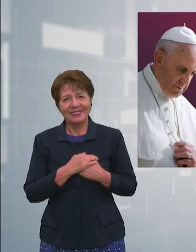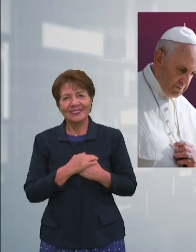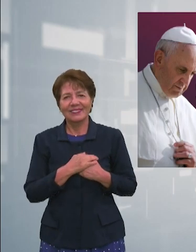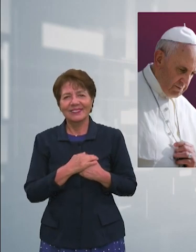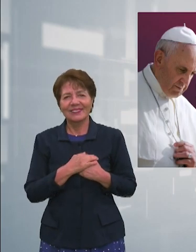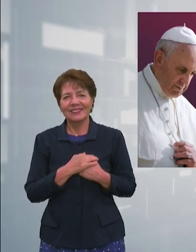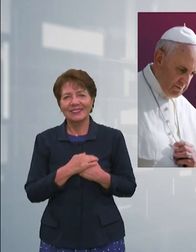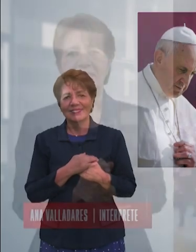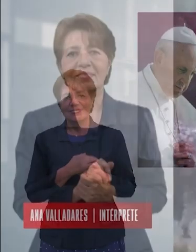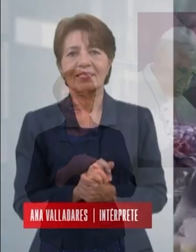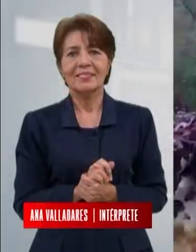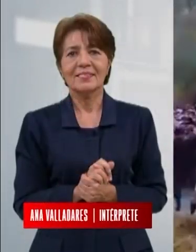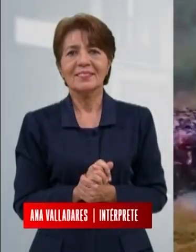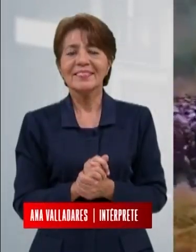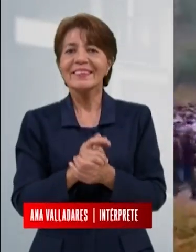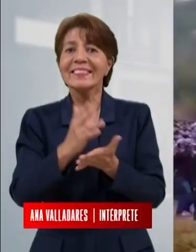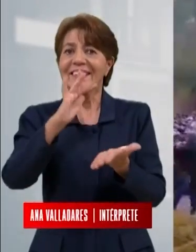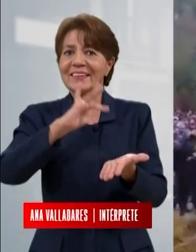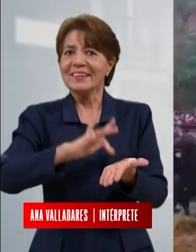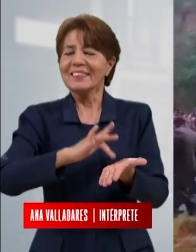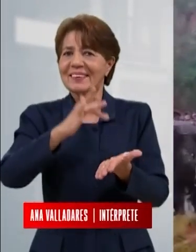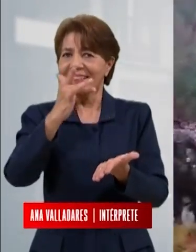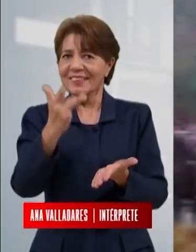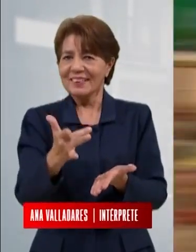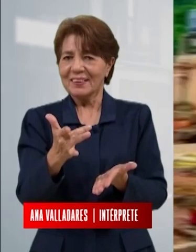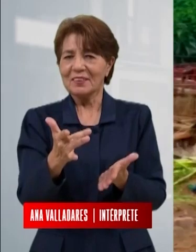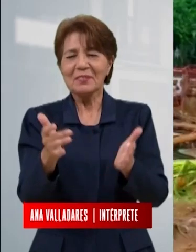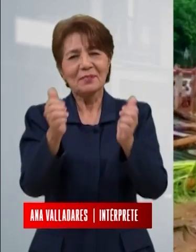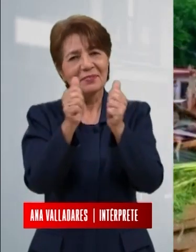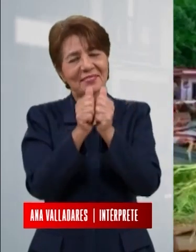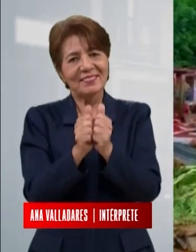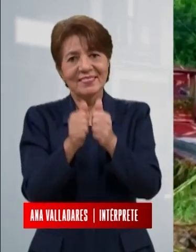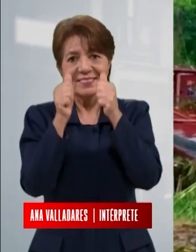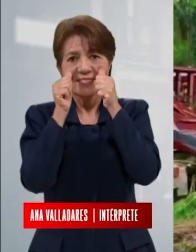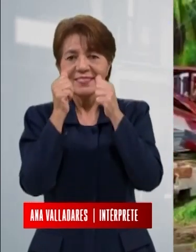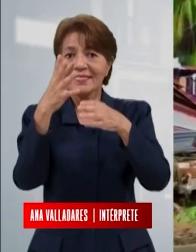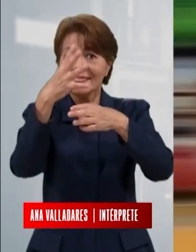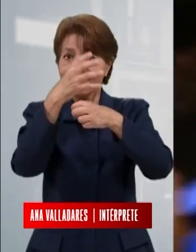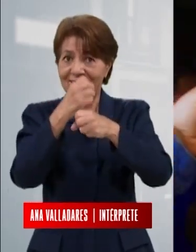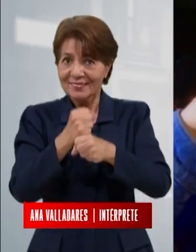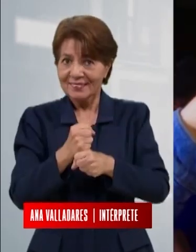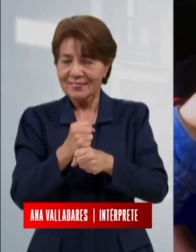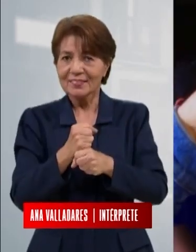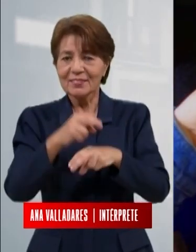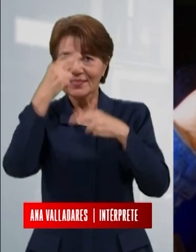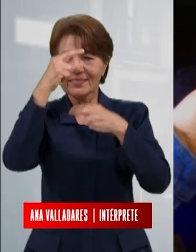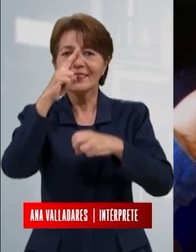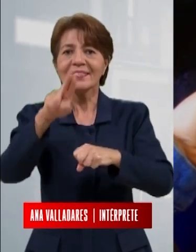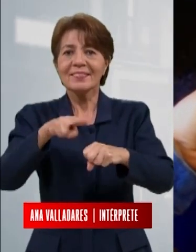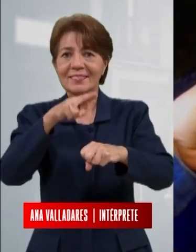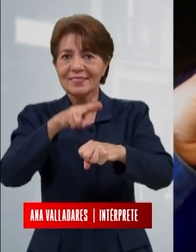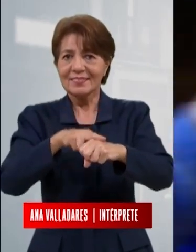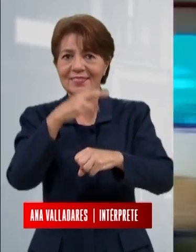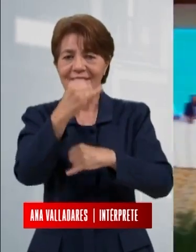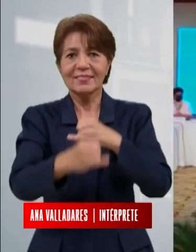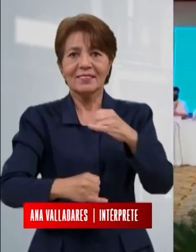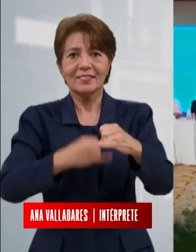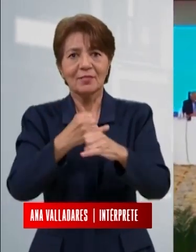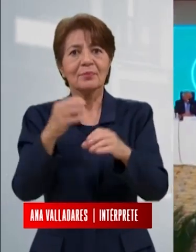gracias por habernos acompañado en este resumen de las noticias nacionales e internacionales más importantes